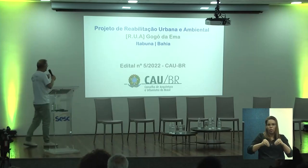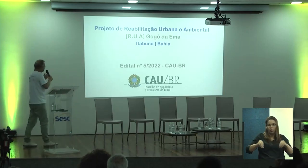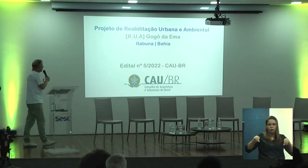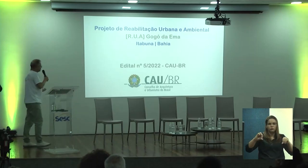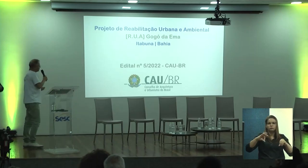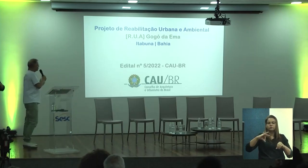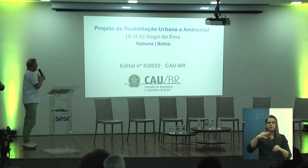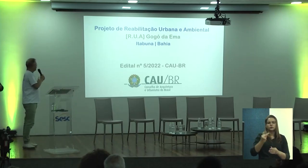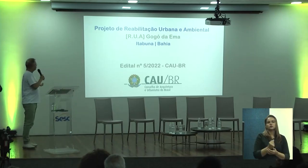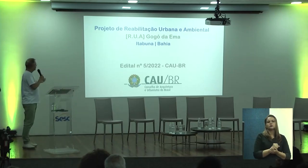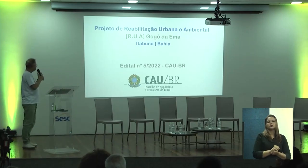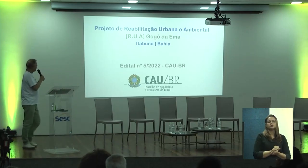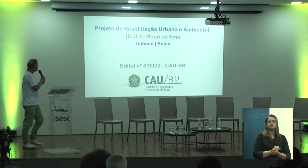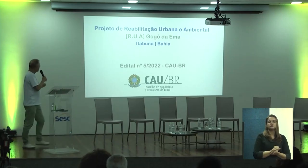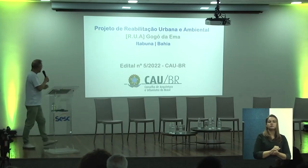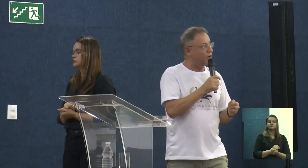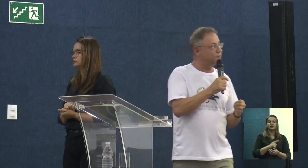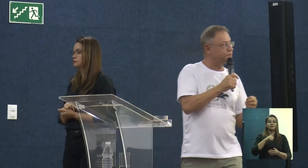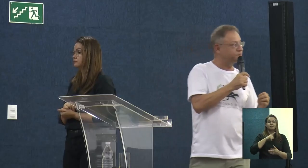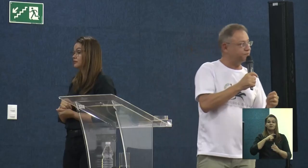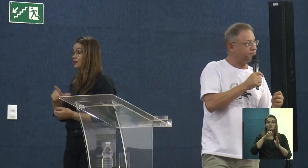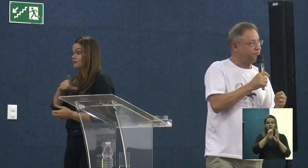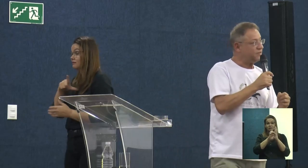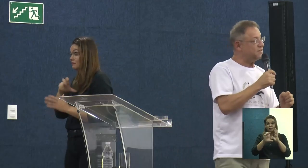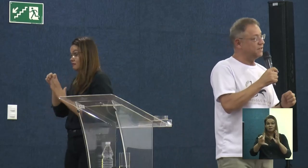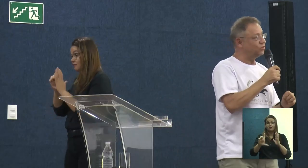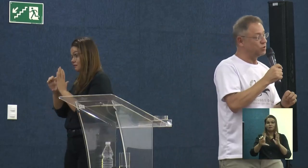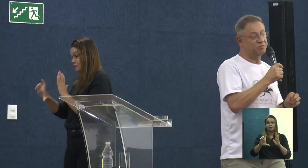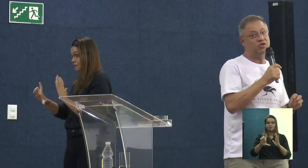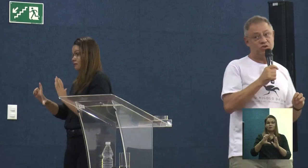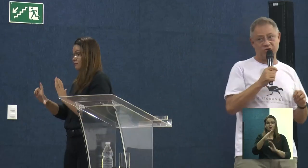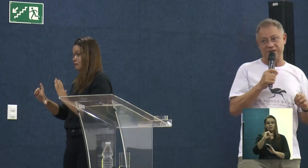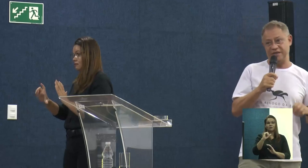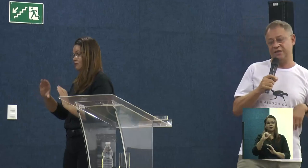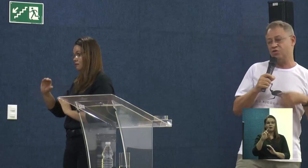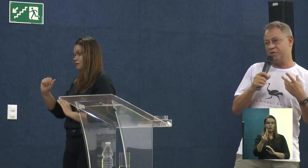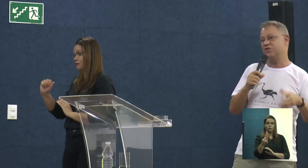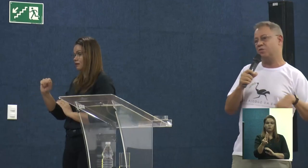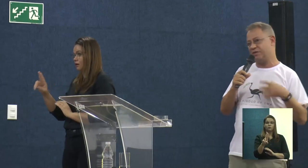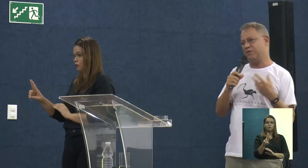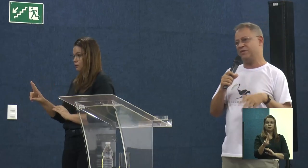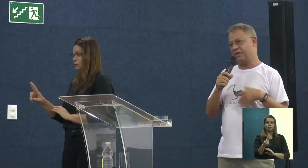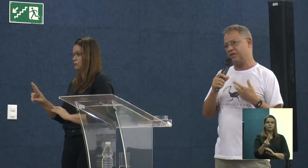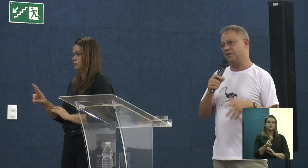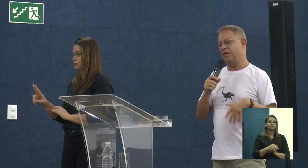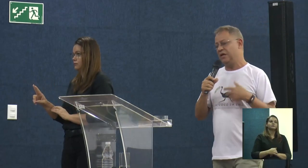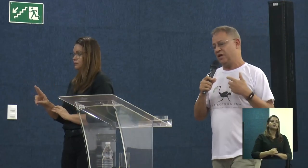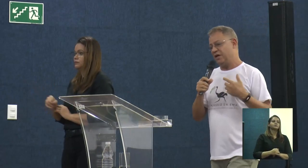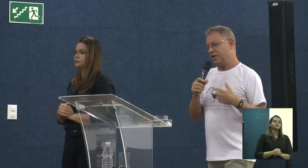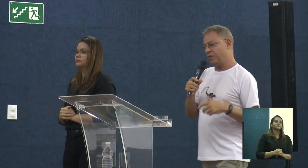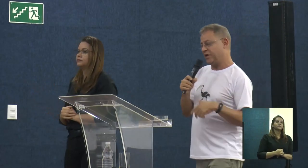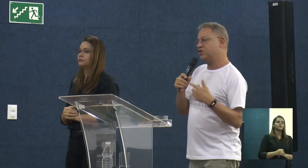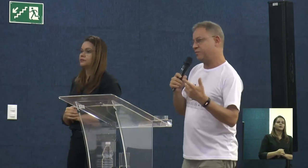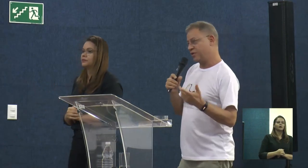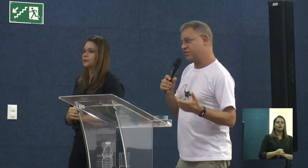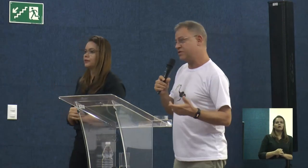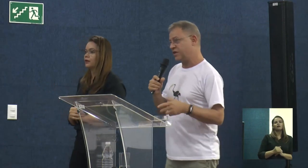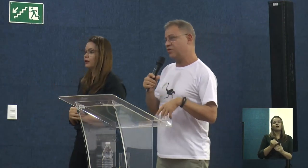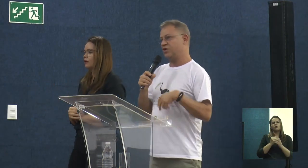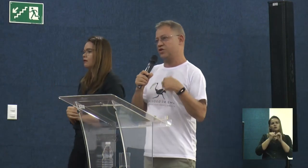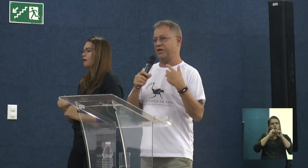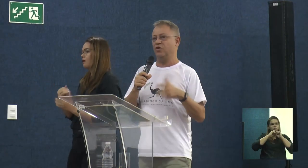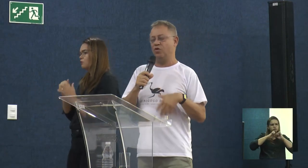Bom, aí vem o quê? O edital do CAL 5 2022, né? Então, começou a ter uma certa, uma grande